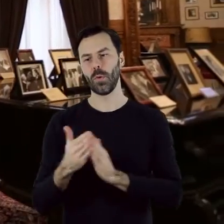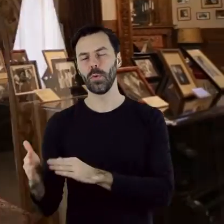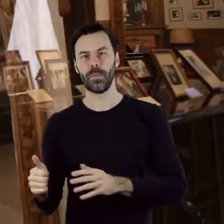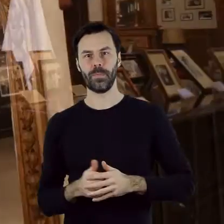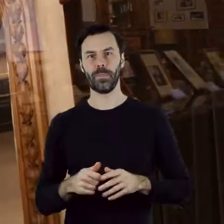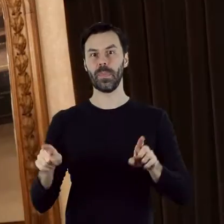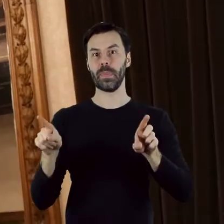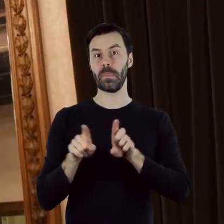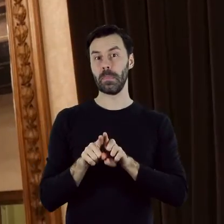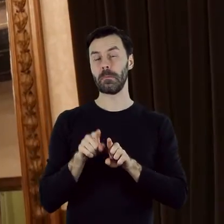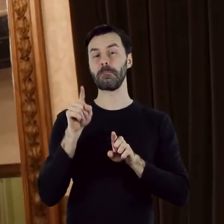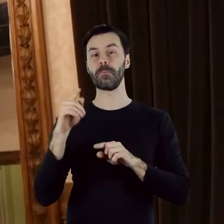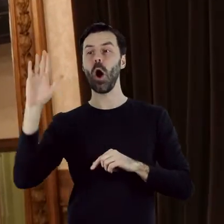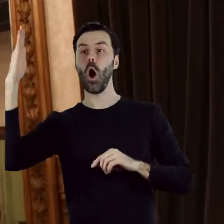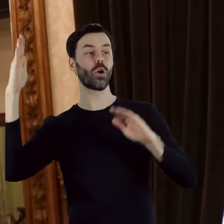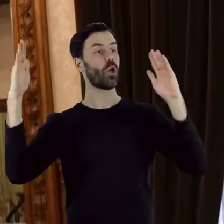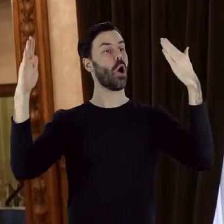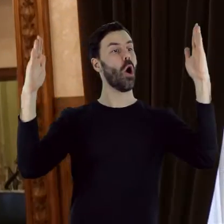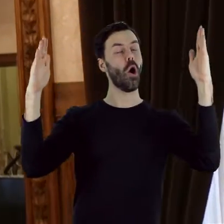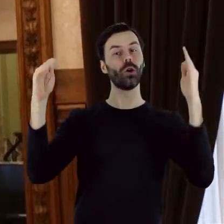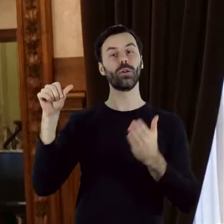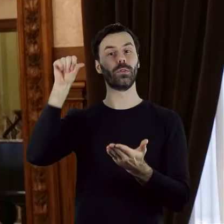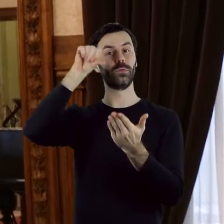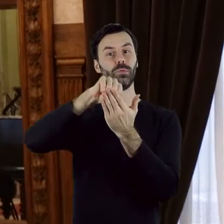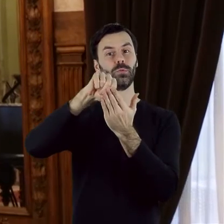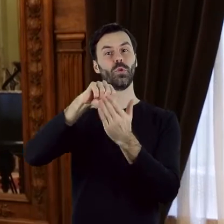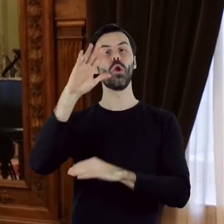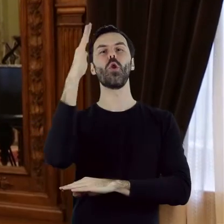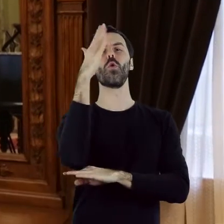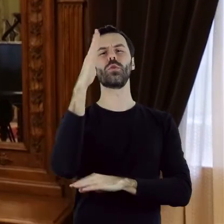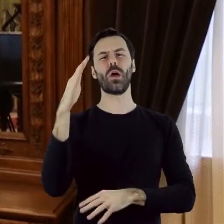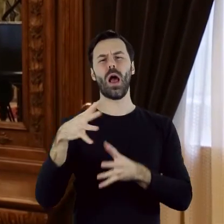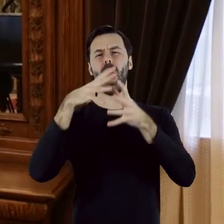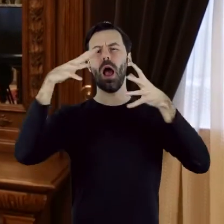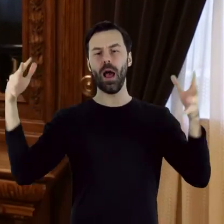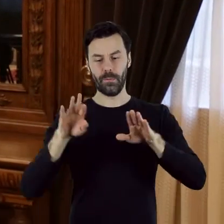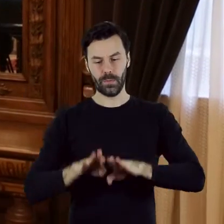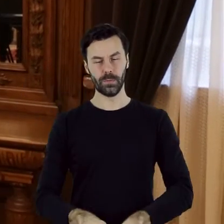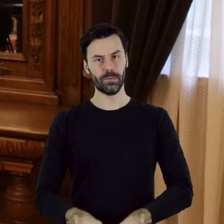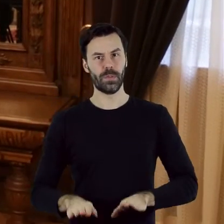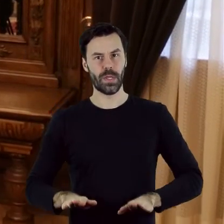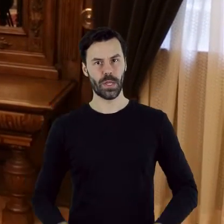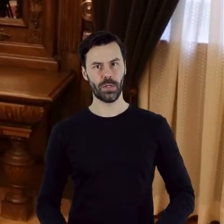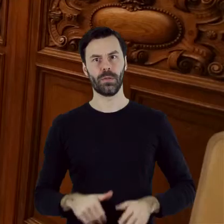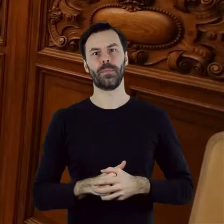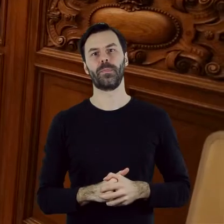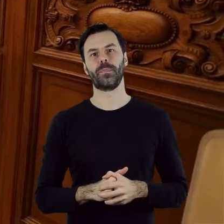usytuowane między oknami duże lustro połączone z niską konsolą. Boazerie